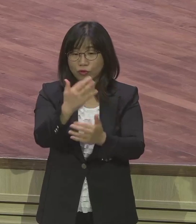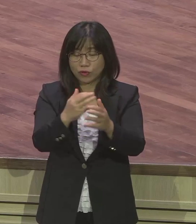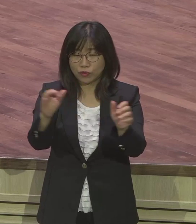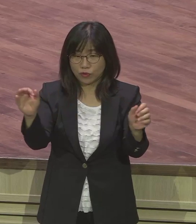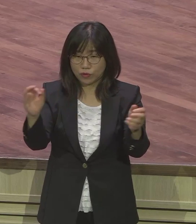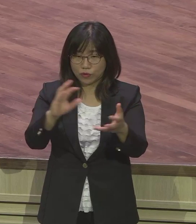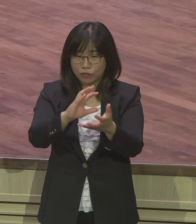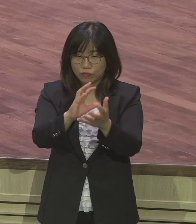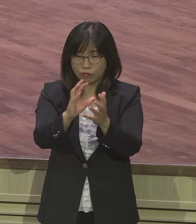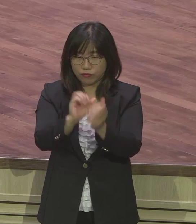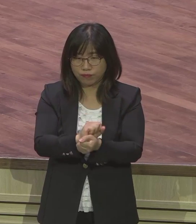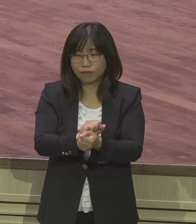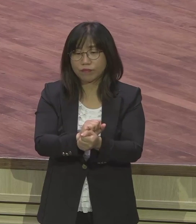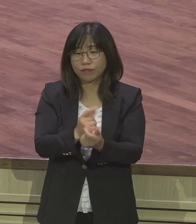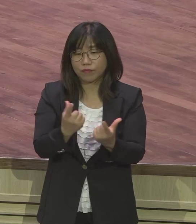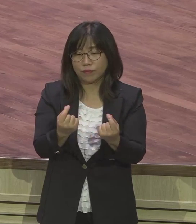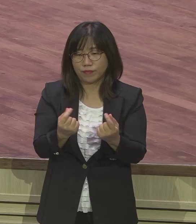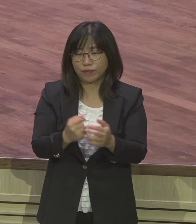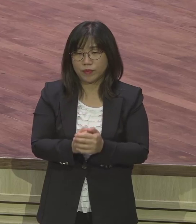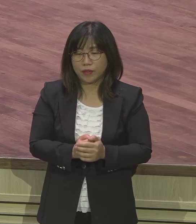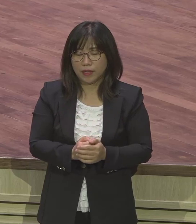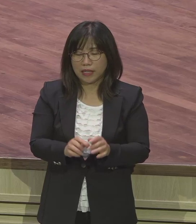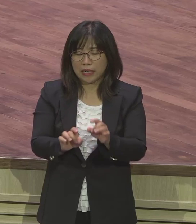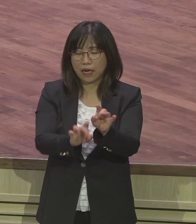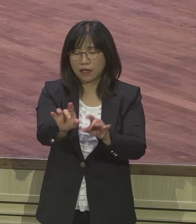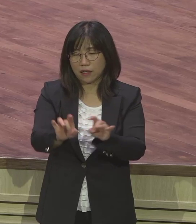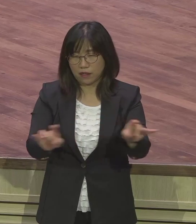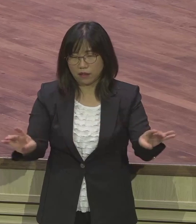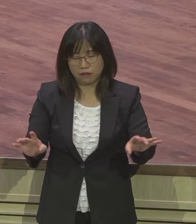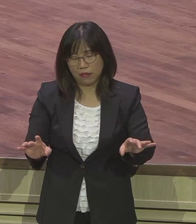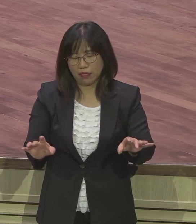각계 계파로 다 던져버리면 하나씩 다 던져버리면 금방 꺼져 버리잖아요